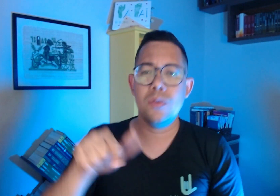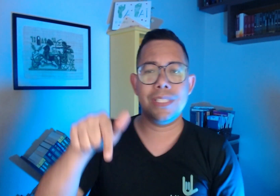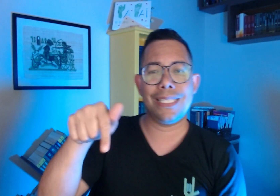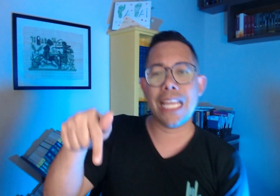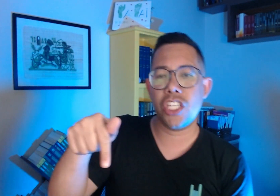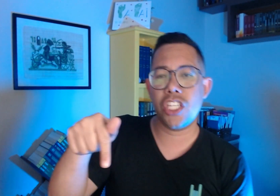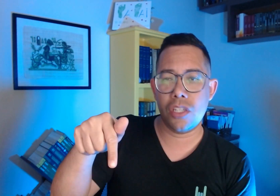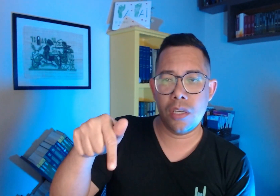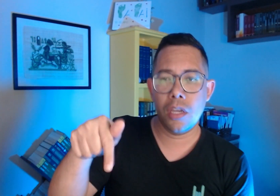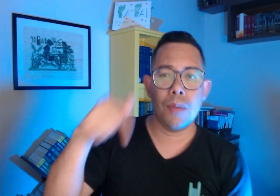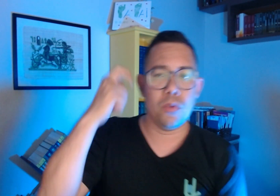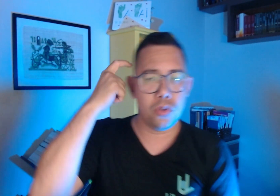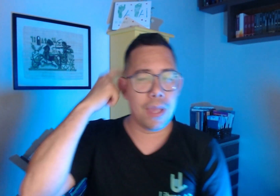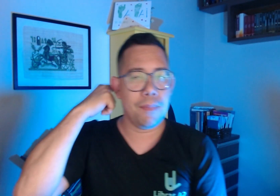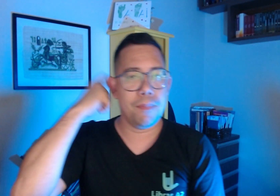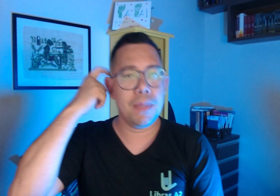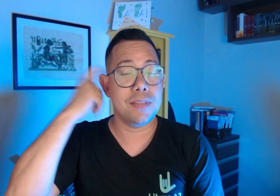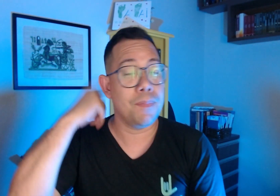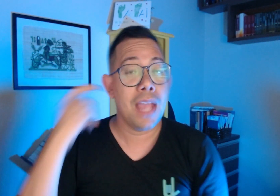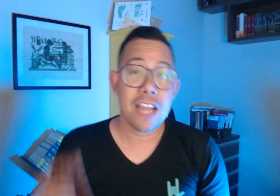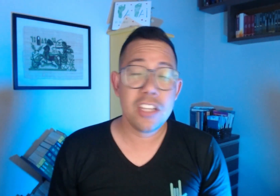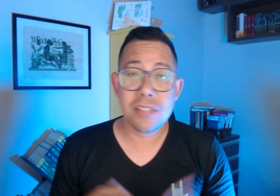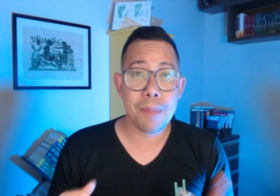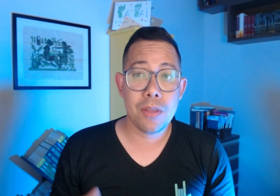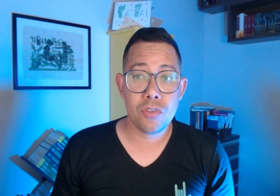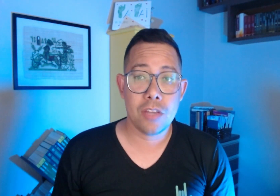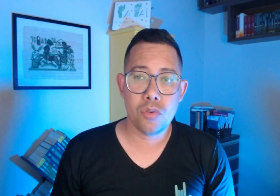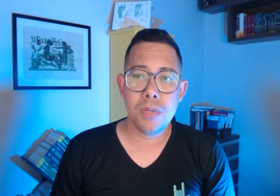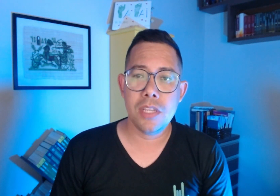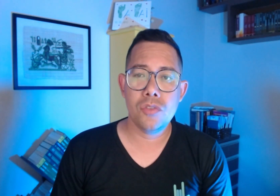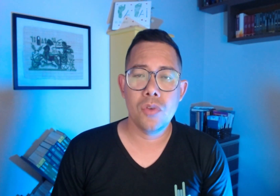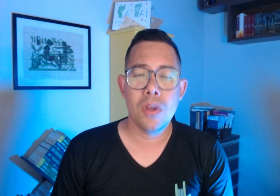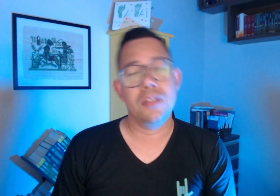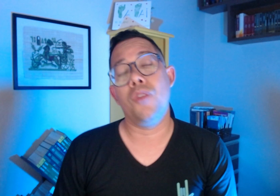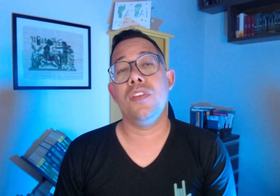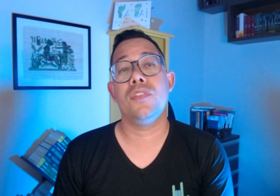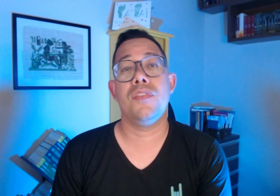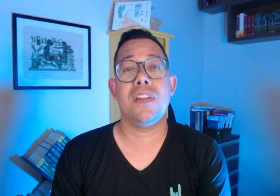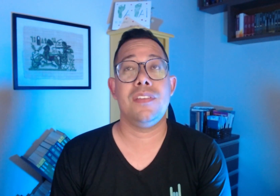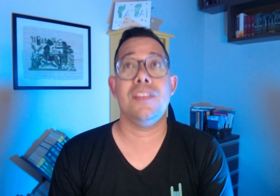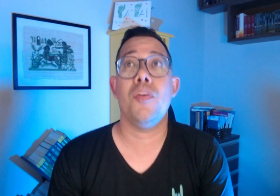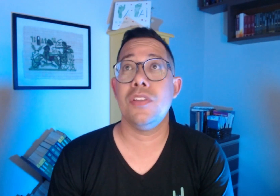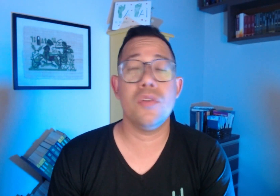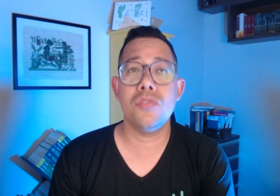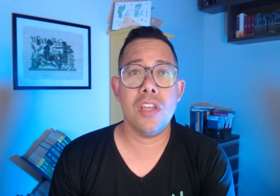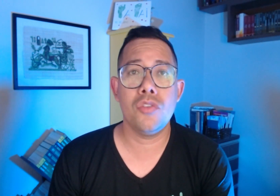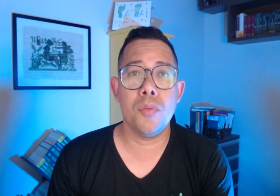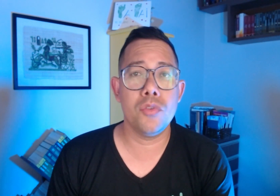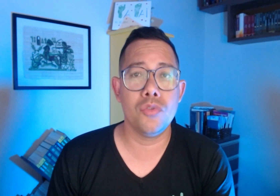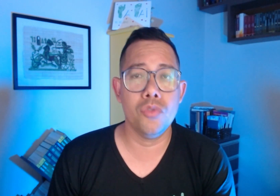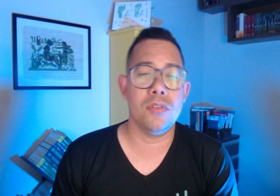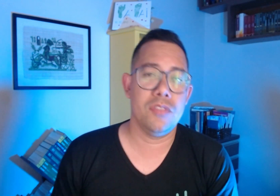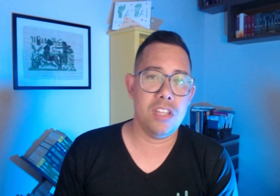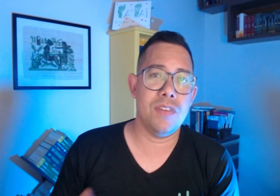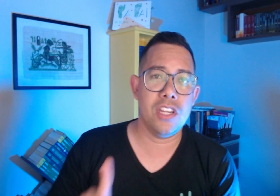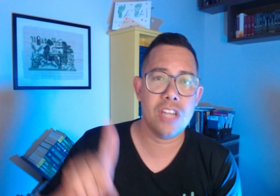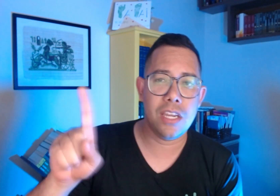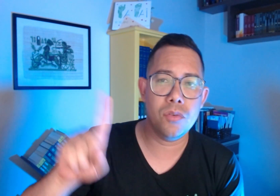7. Muito bem, beleza. A gente sabendo já sobre isso, talvez você fale assim, Gesiel, mas eu não sei sobre os números. A gente vai deixar aqui nos